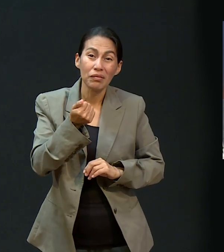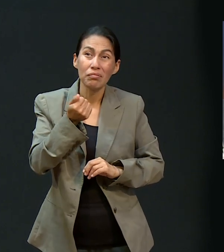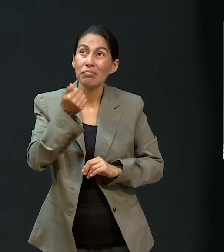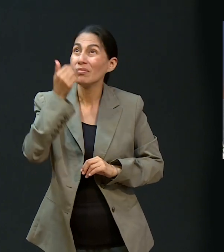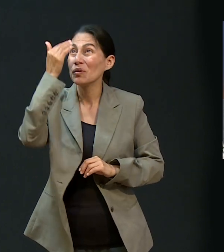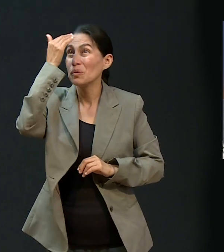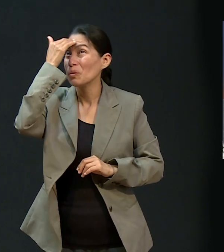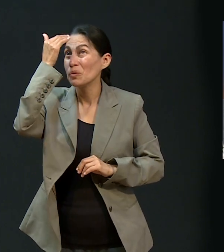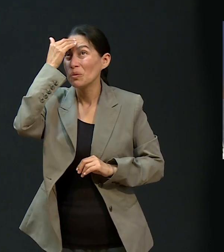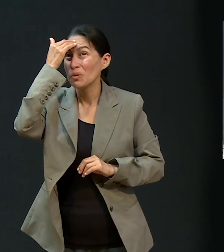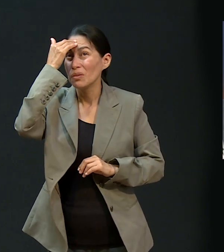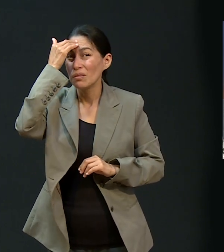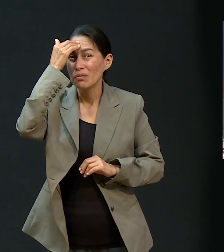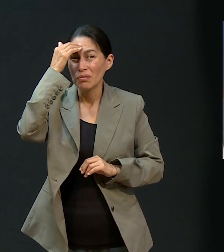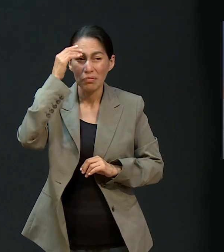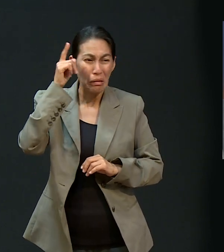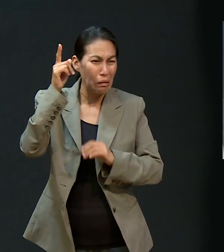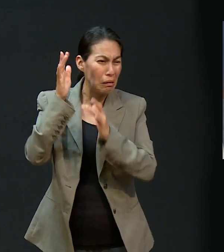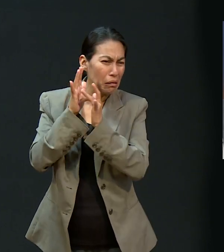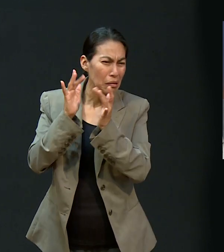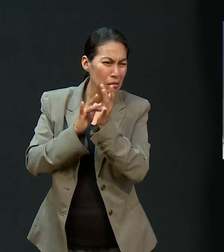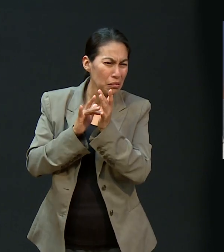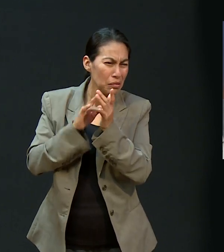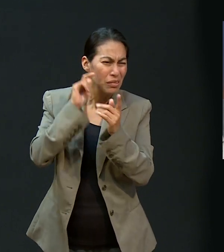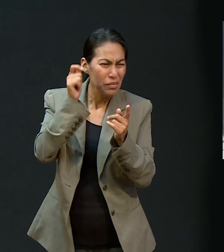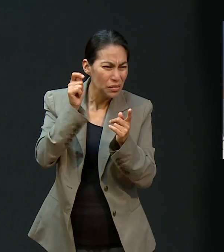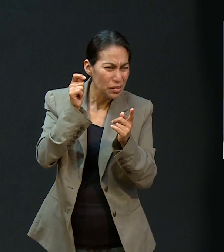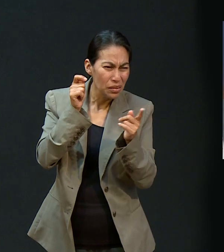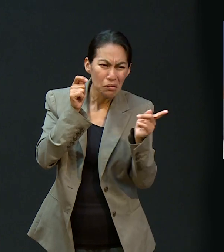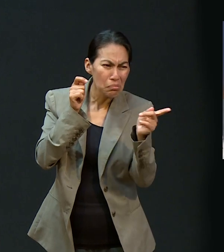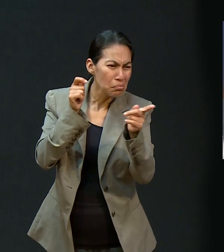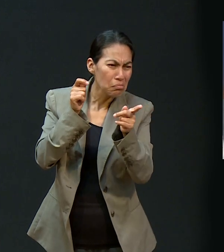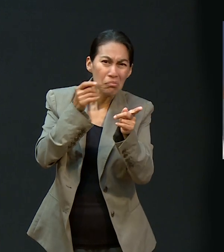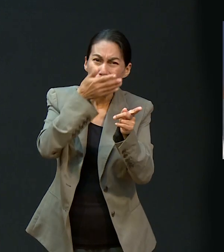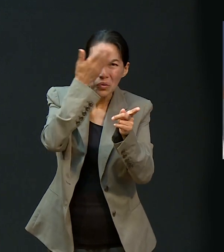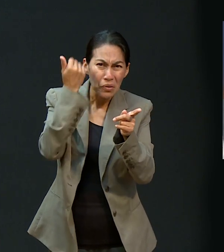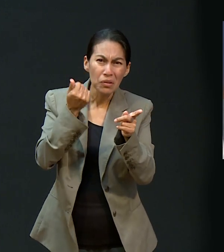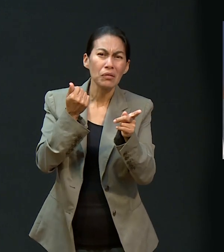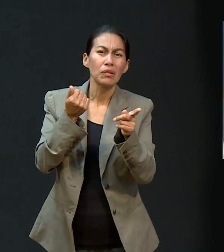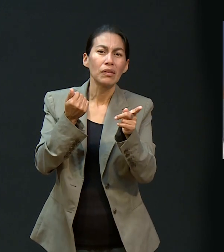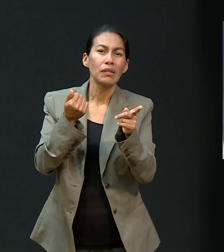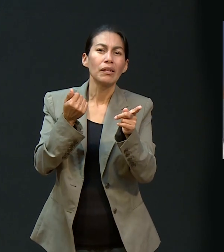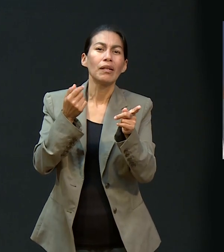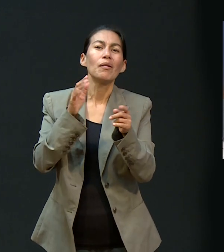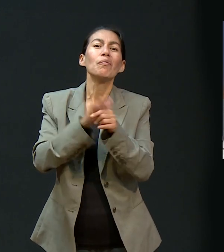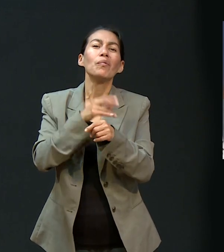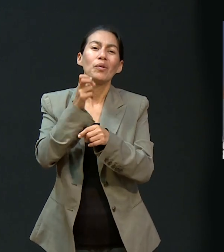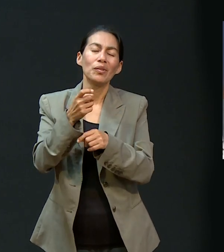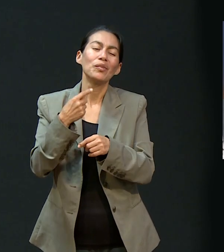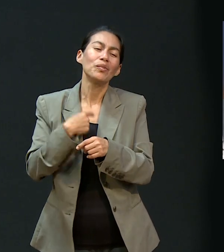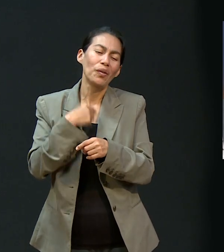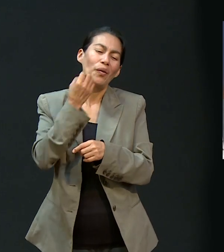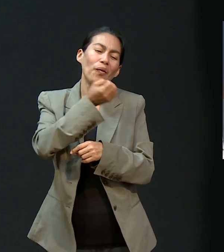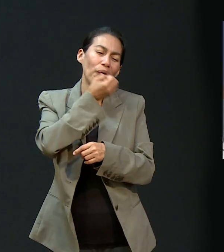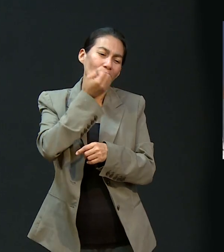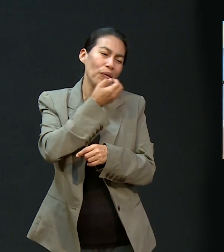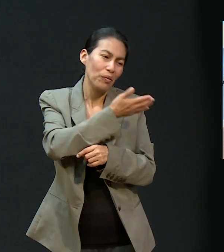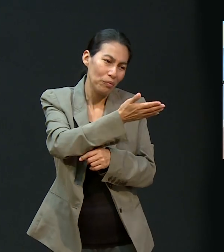conocen. No tienen eso. O que ni siquiera saben quién es Jesús y no pueden ir a Él. Así es. Y